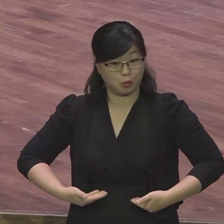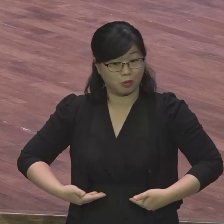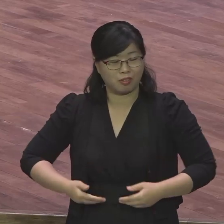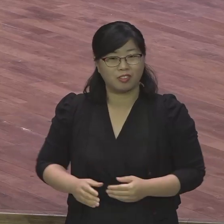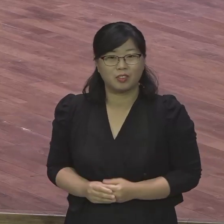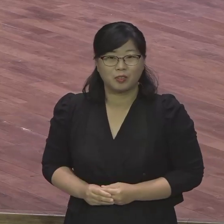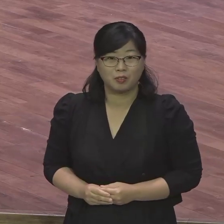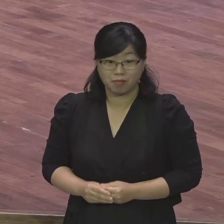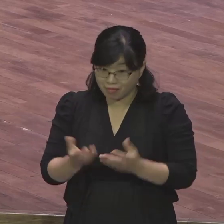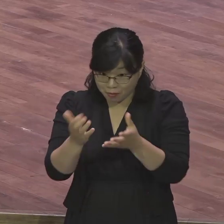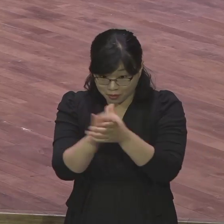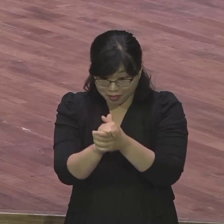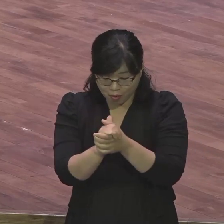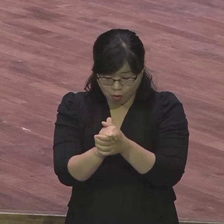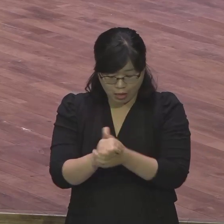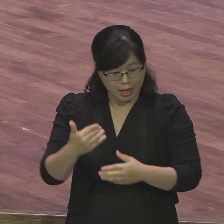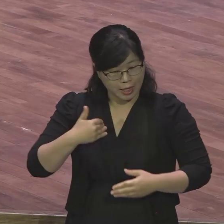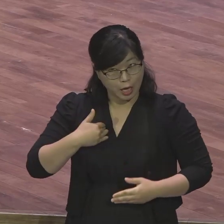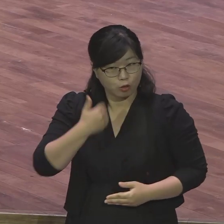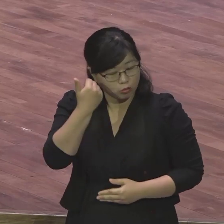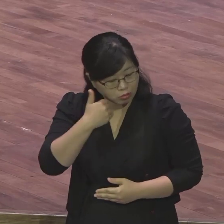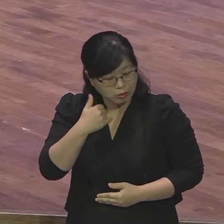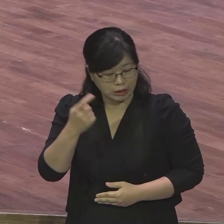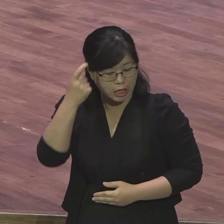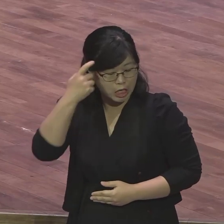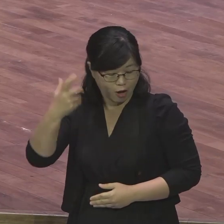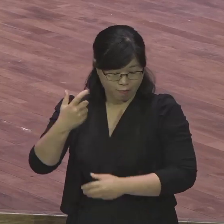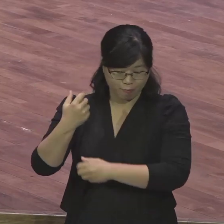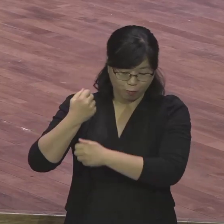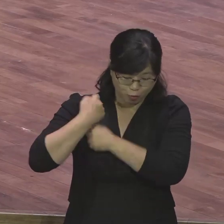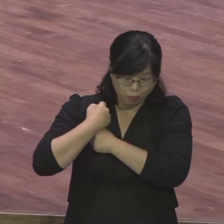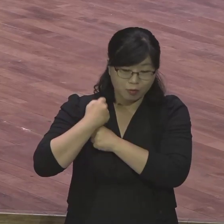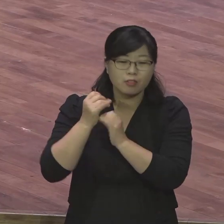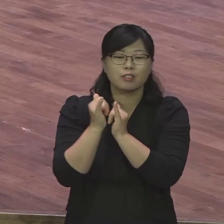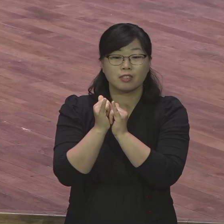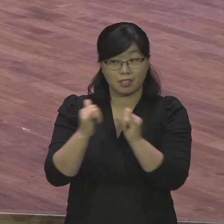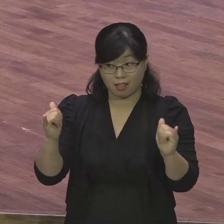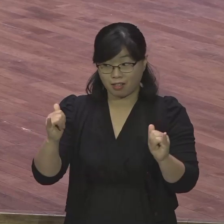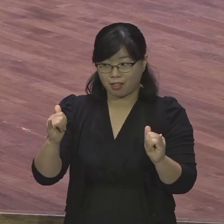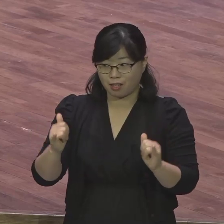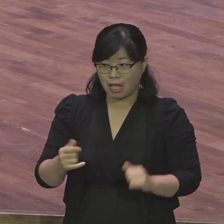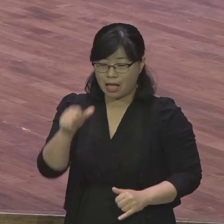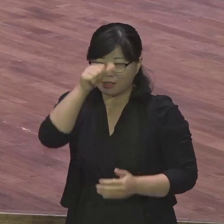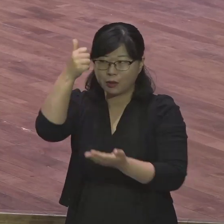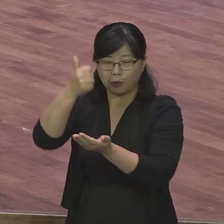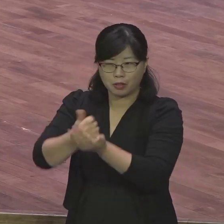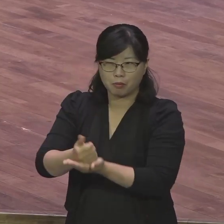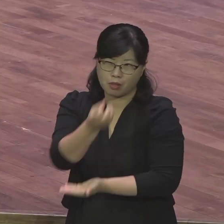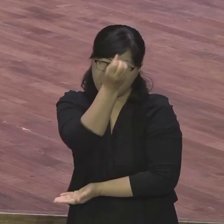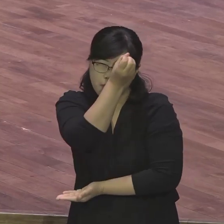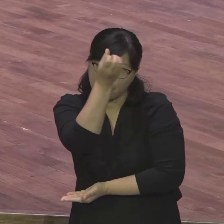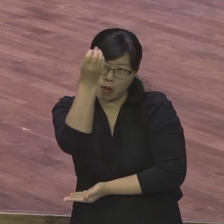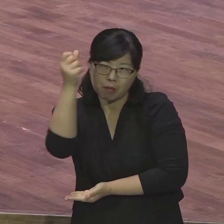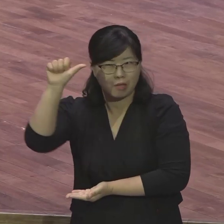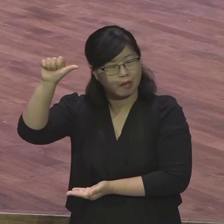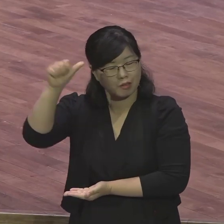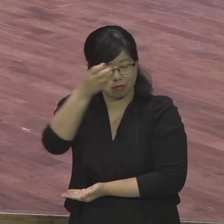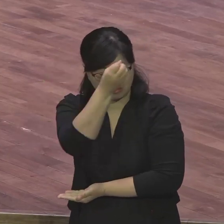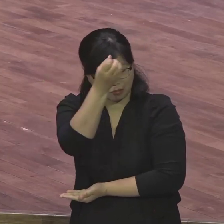아멘. 우리 장로님들은 별이 한 3개씩 돼요. 군단장, 사단장, 안수기업